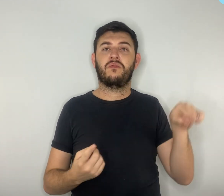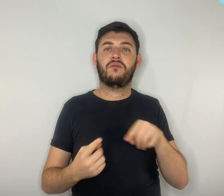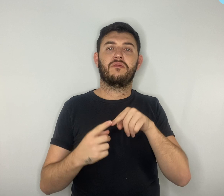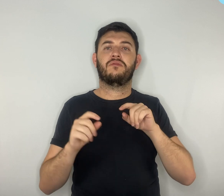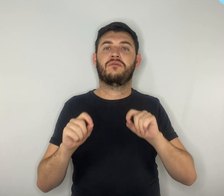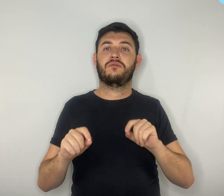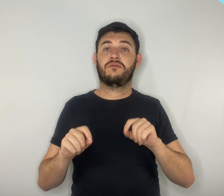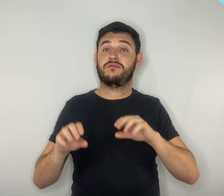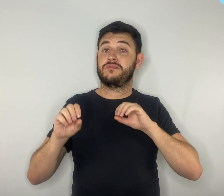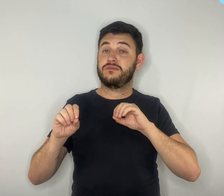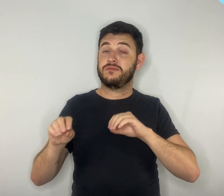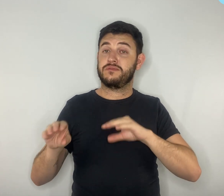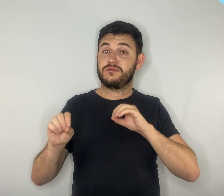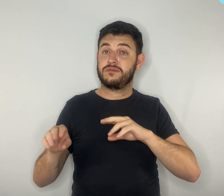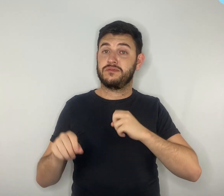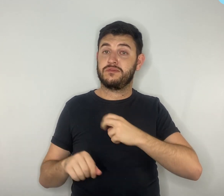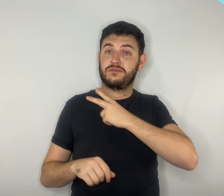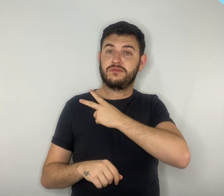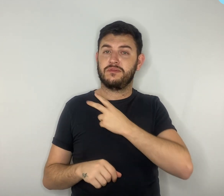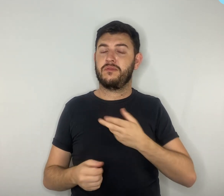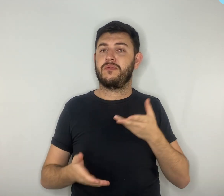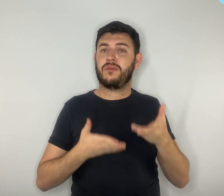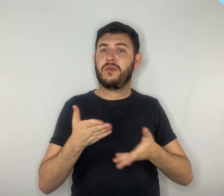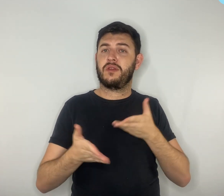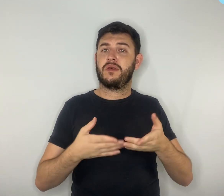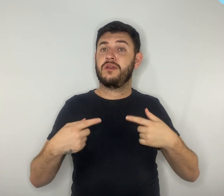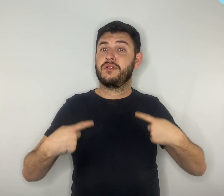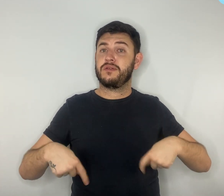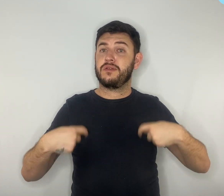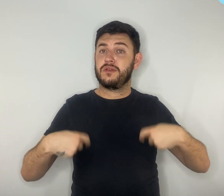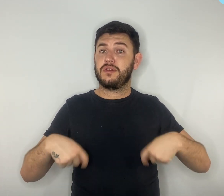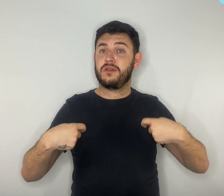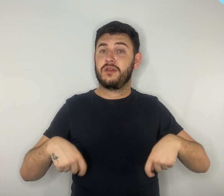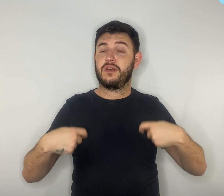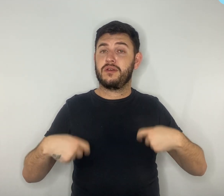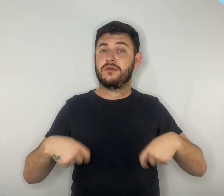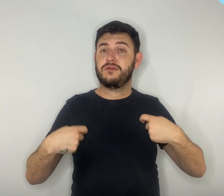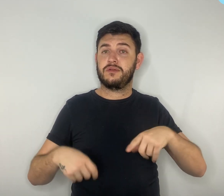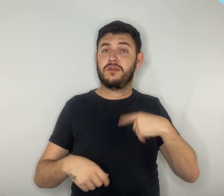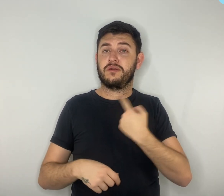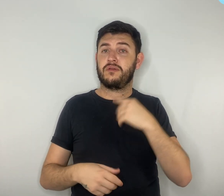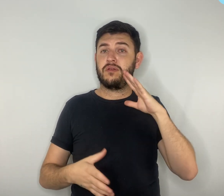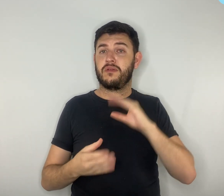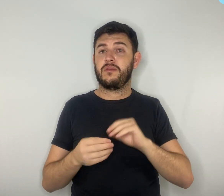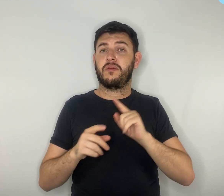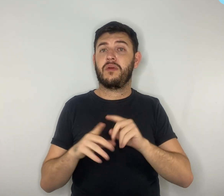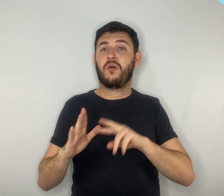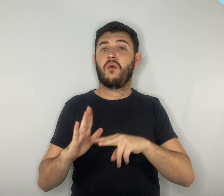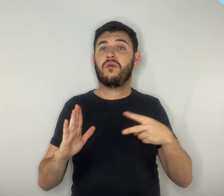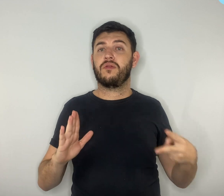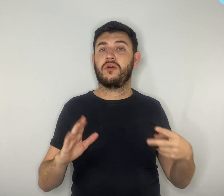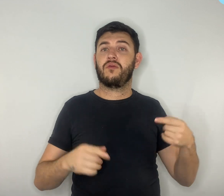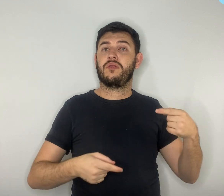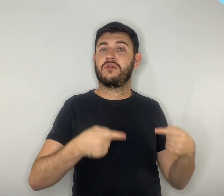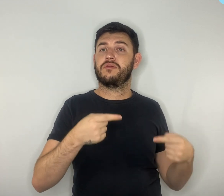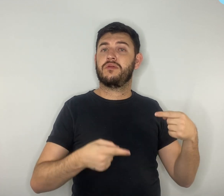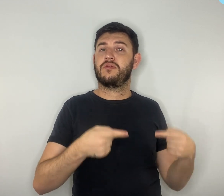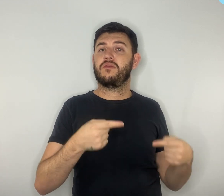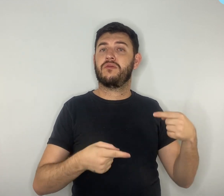ensino médio que atenda às necessidades e isso foi fruto dessa ampla discussão com todos